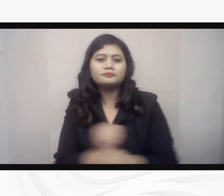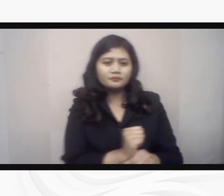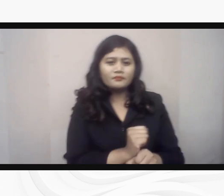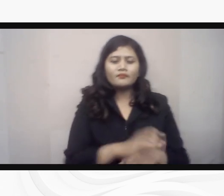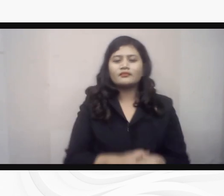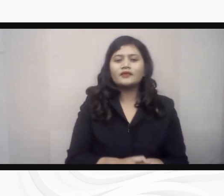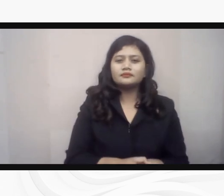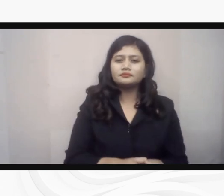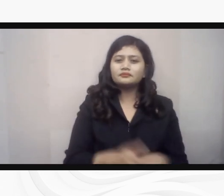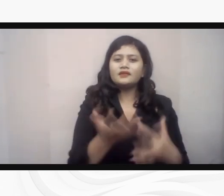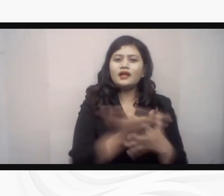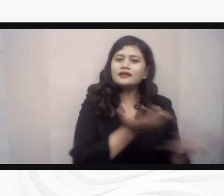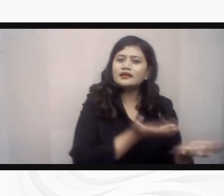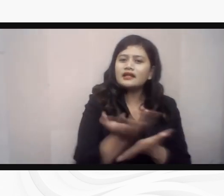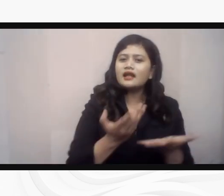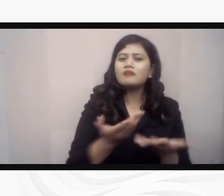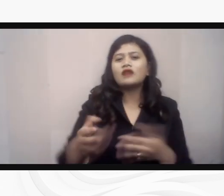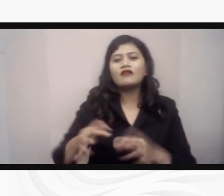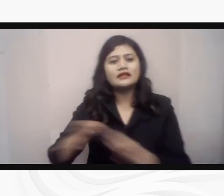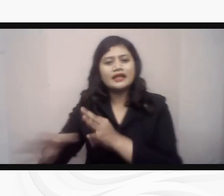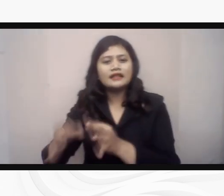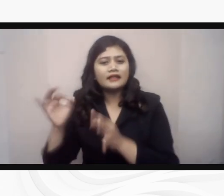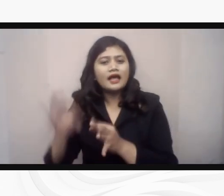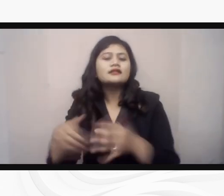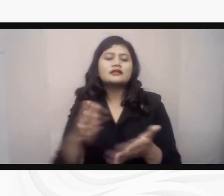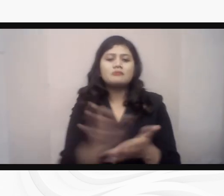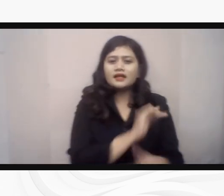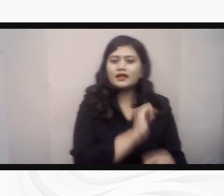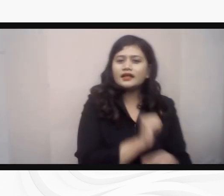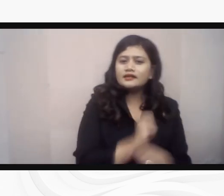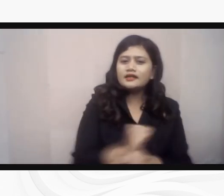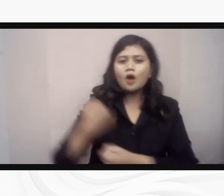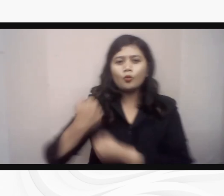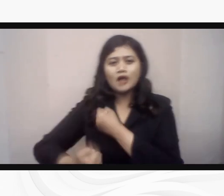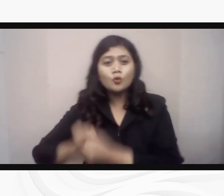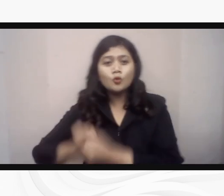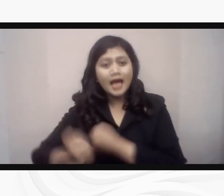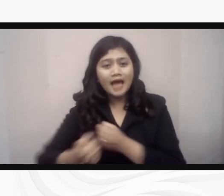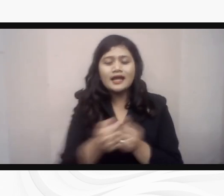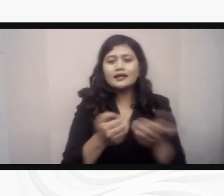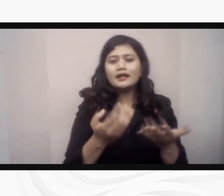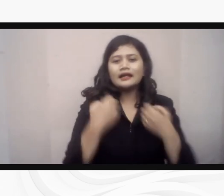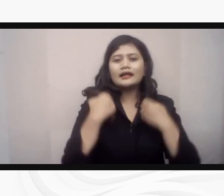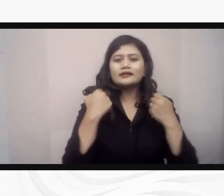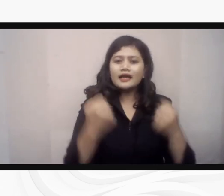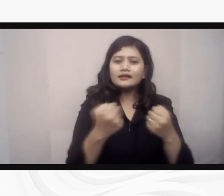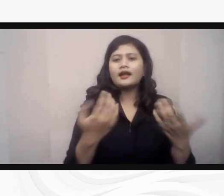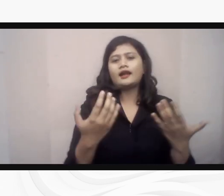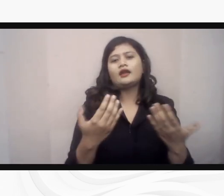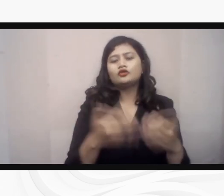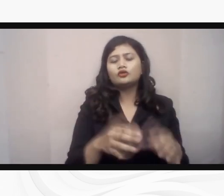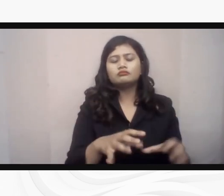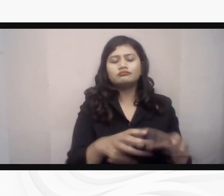memfasilitasi seluas-luasnya akses pendidikan, ketenaga kerjaan, wira usaha, serta kesehatan bagi defable atau penyandang